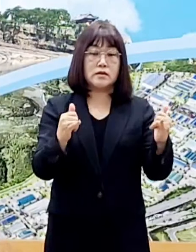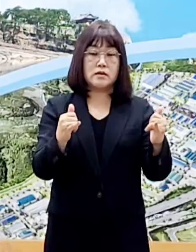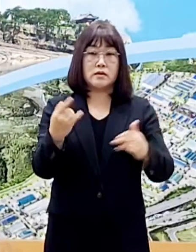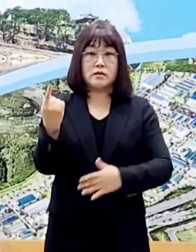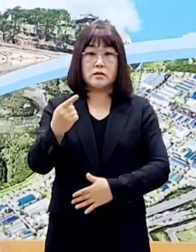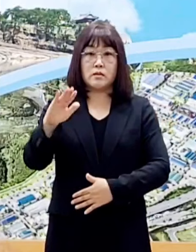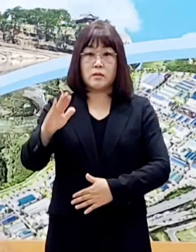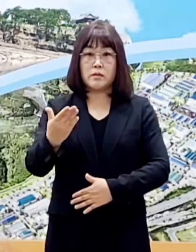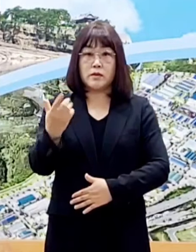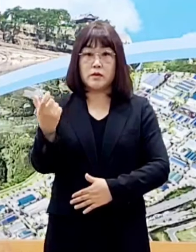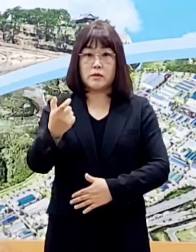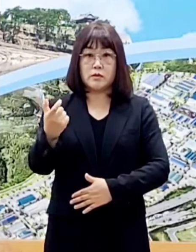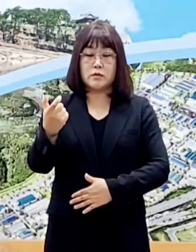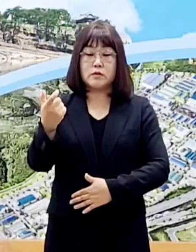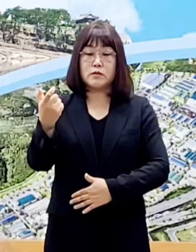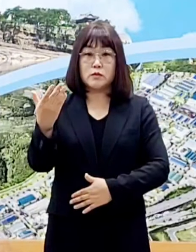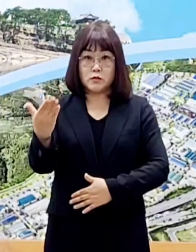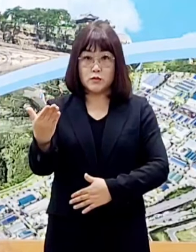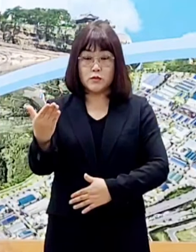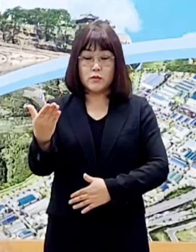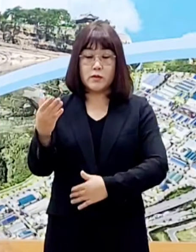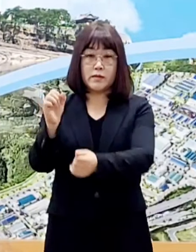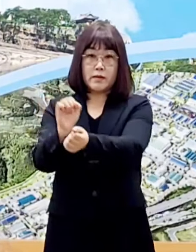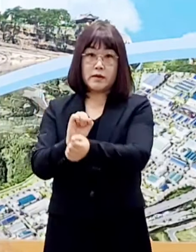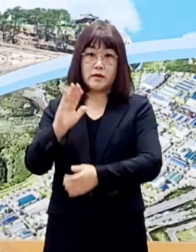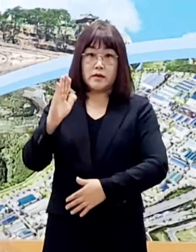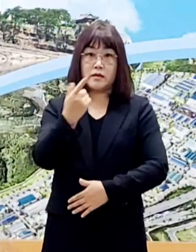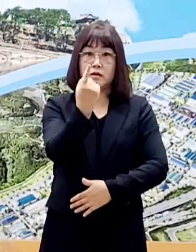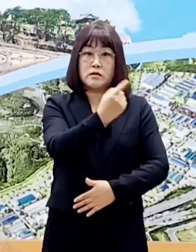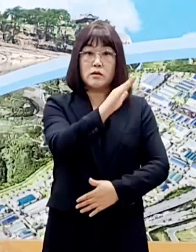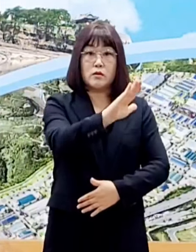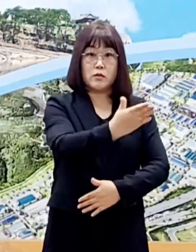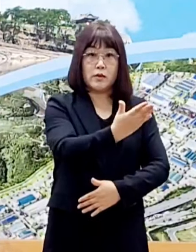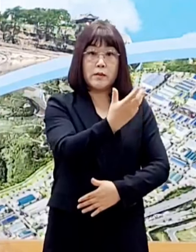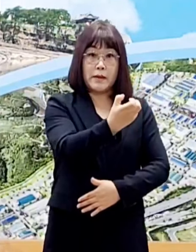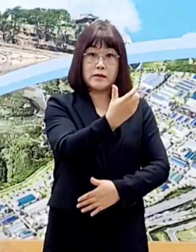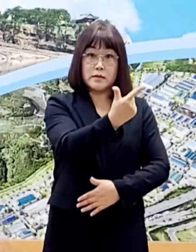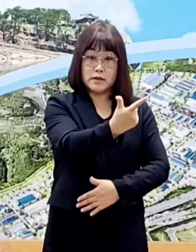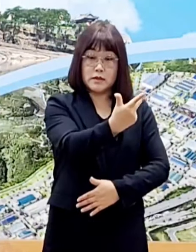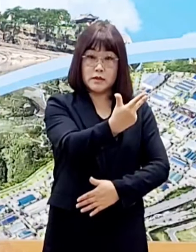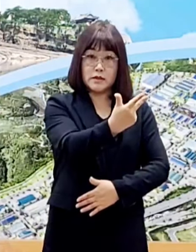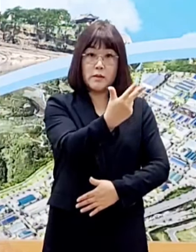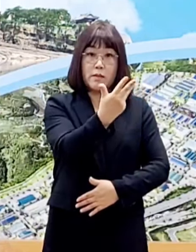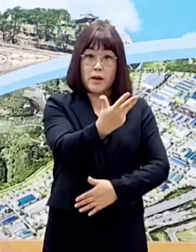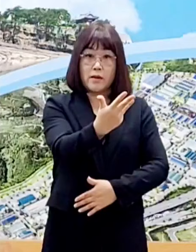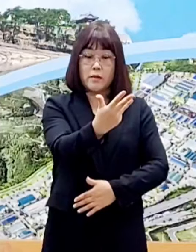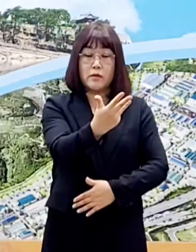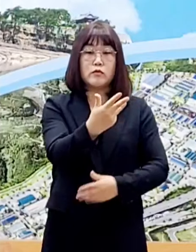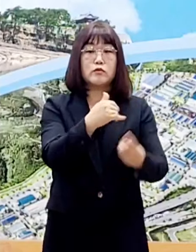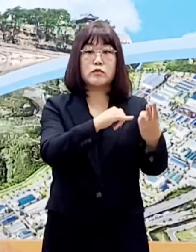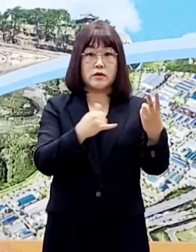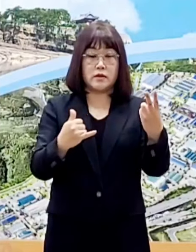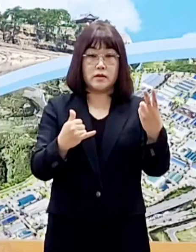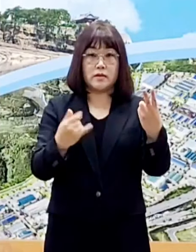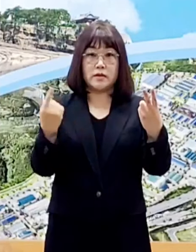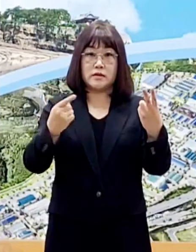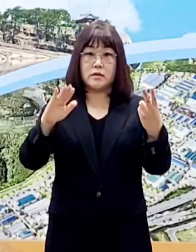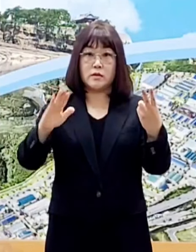1969번의 접촉자이며 진주 1987번, 88번 확진자는